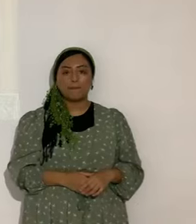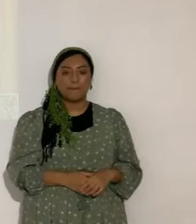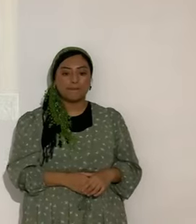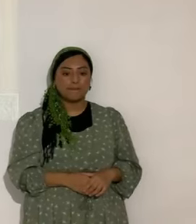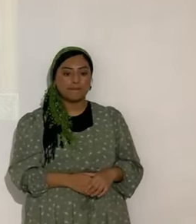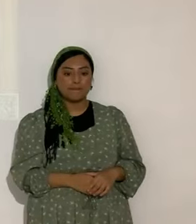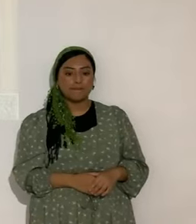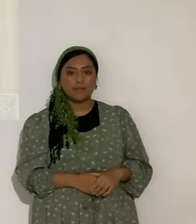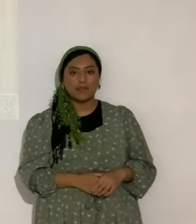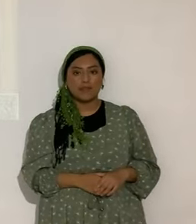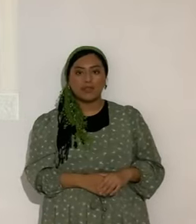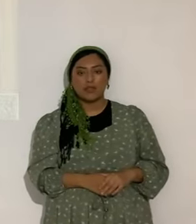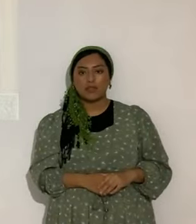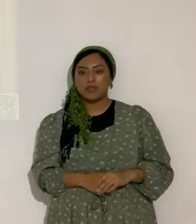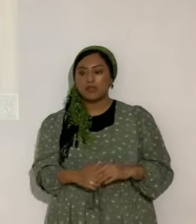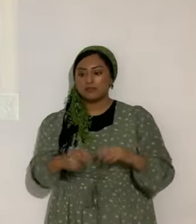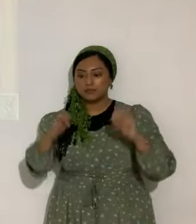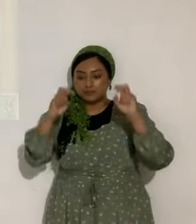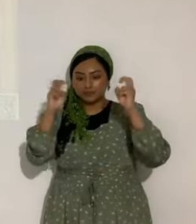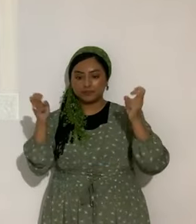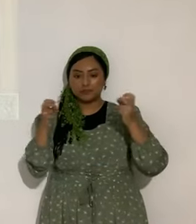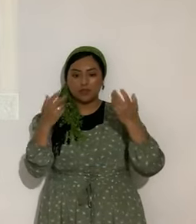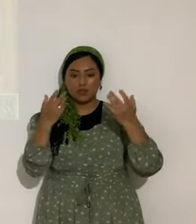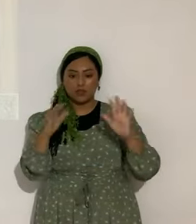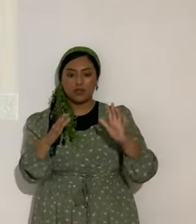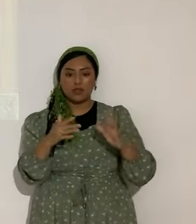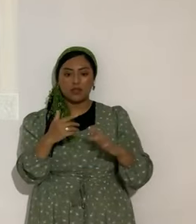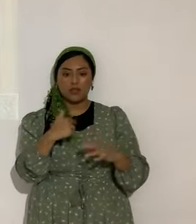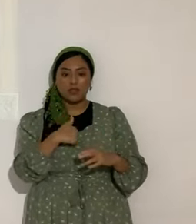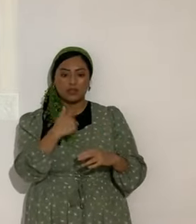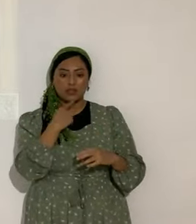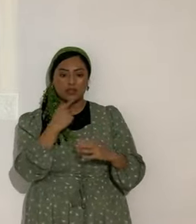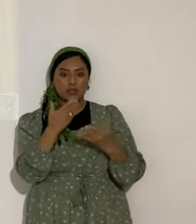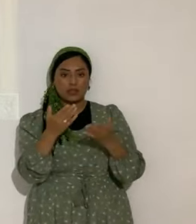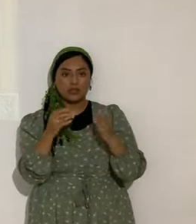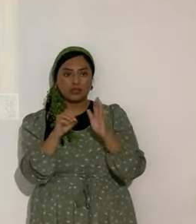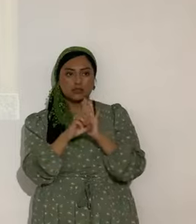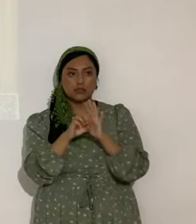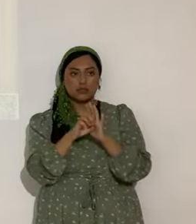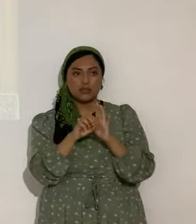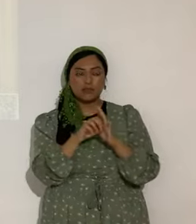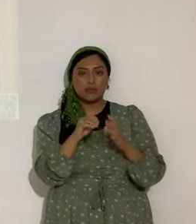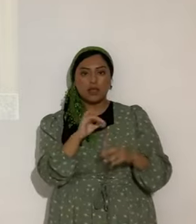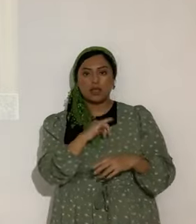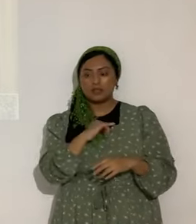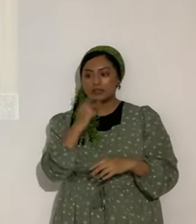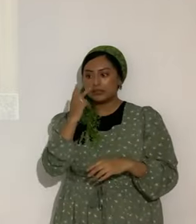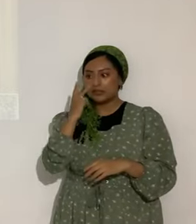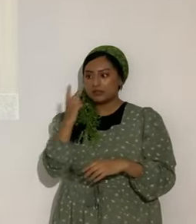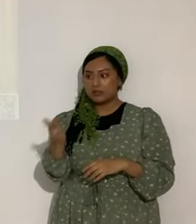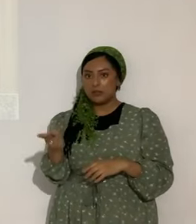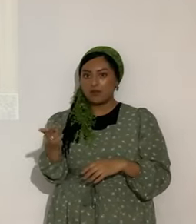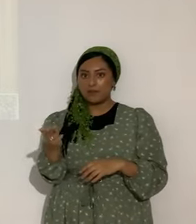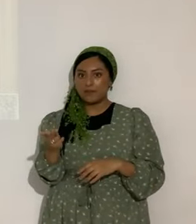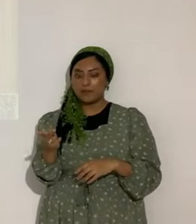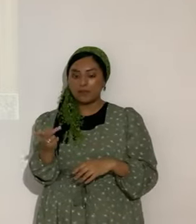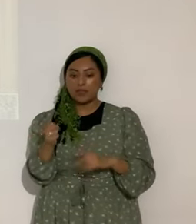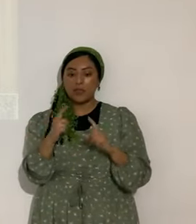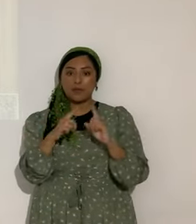En un tema. Yo lo dije. Yo dije un ejemplo que vi. Que lo vi. Pero ahora les voy a